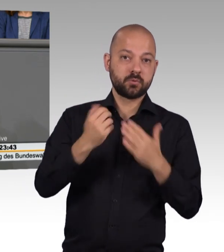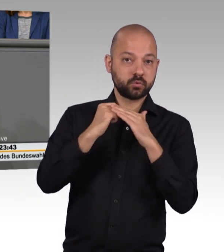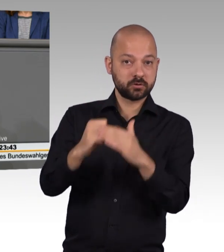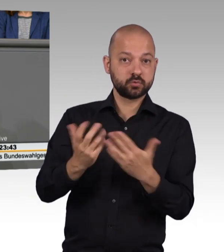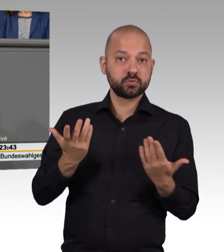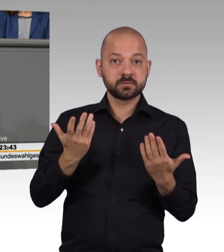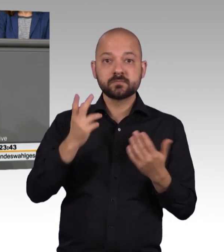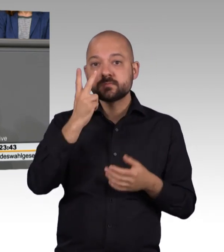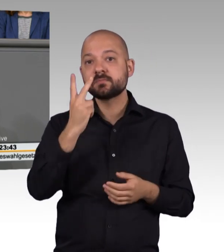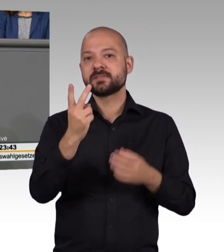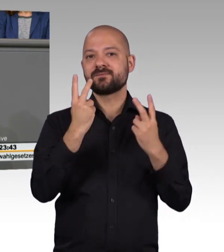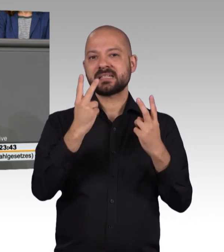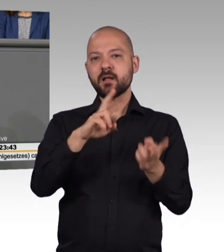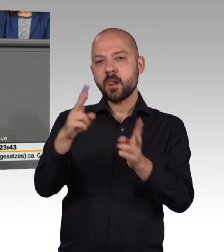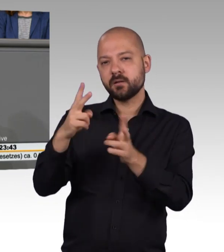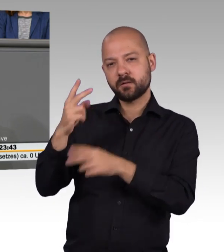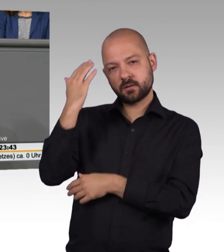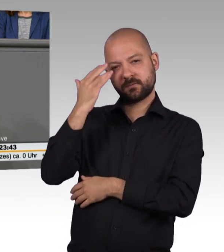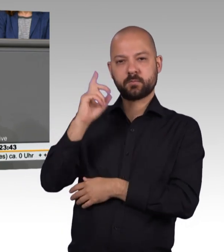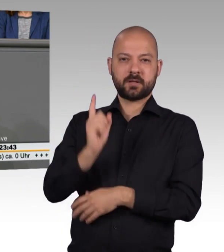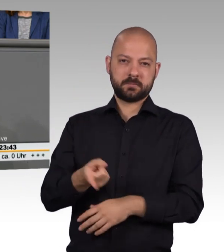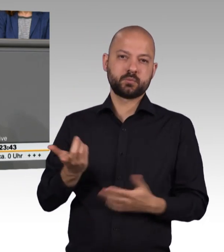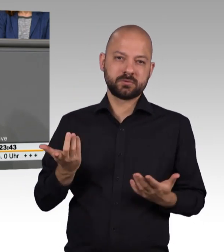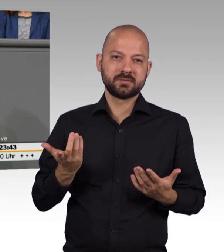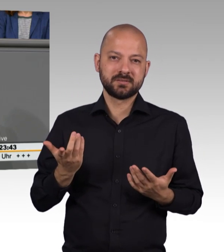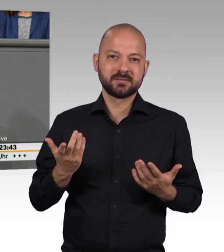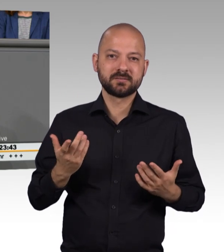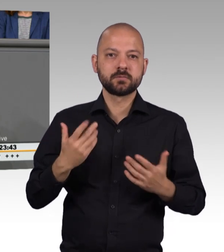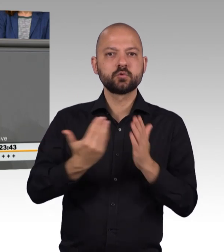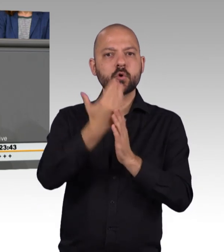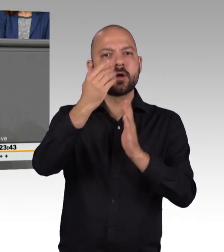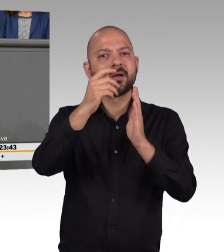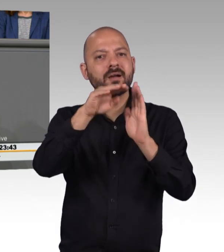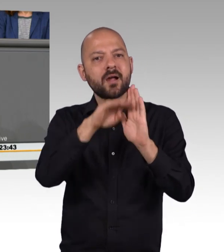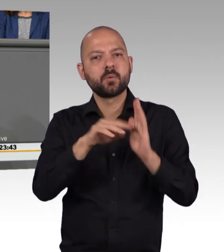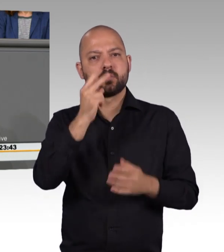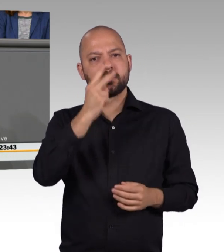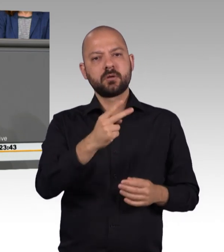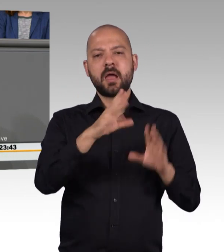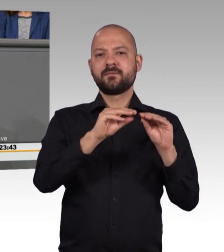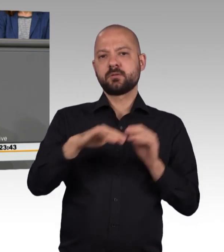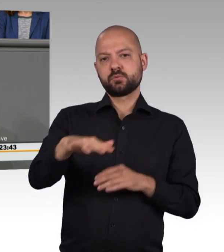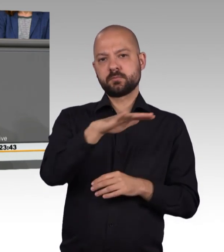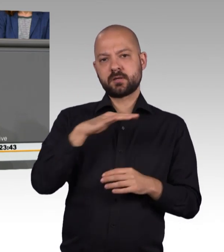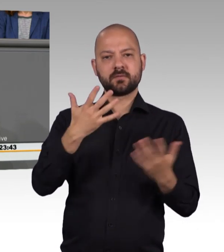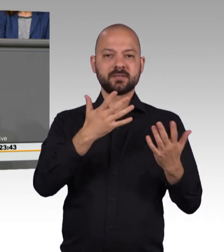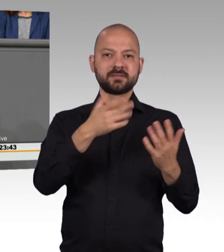hätte nachdenken können. Mit der Neuregelung wäre der Anwendungsbereich zulässiger Assistenz in erheblichem Umfang ausgeweitet.